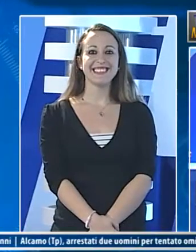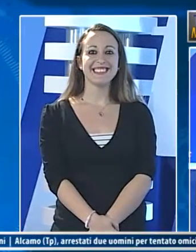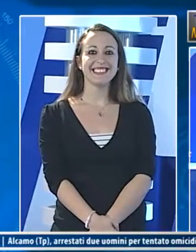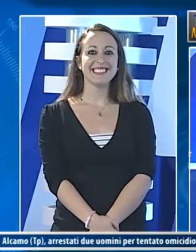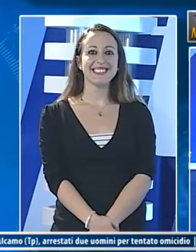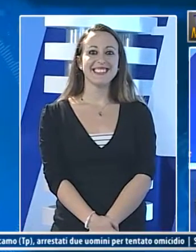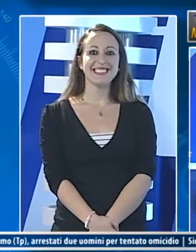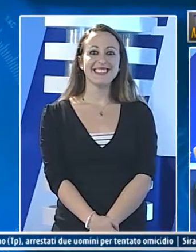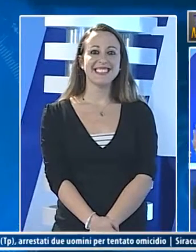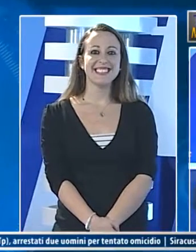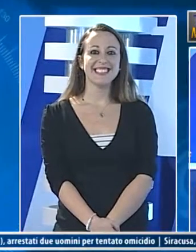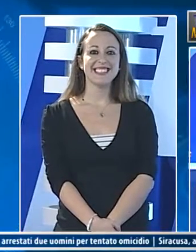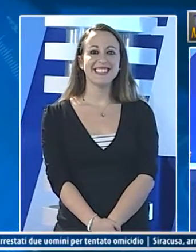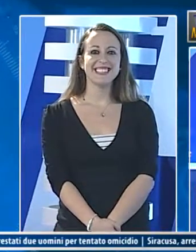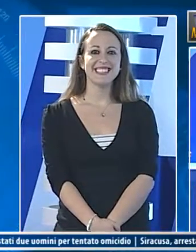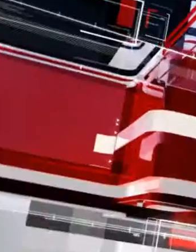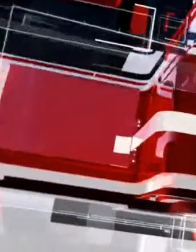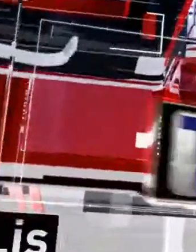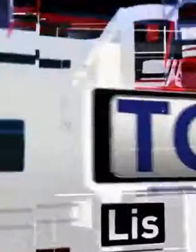è tutto arrivederci alla prossima